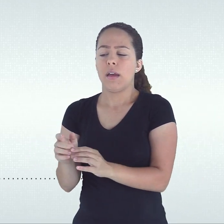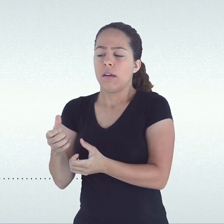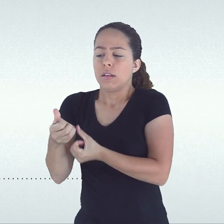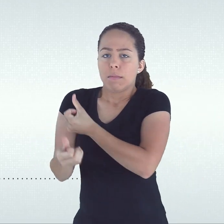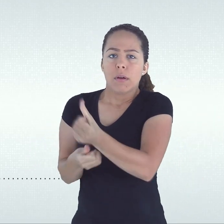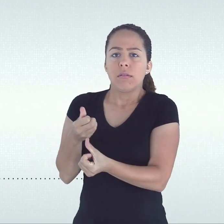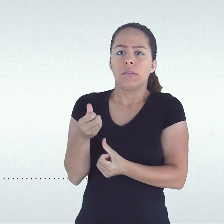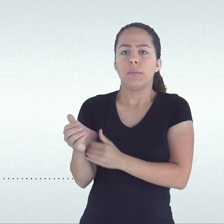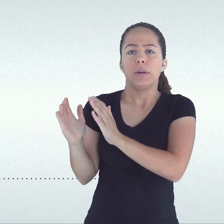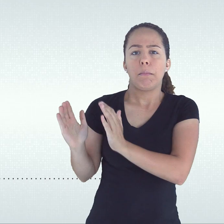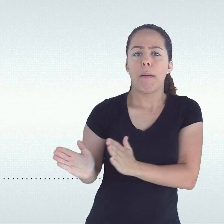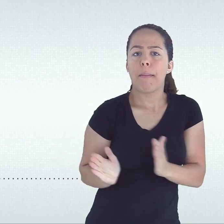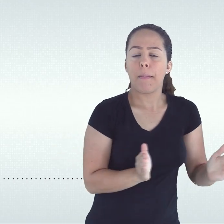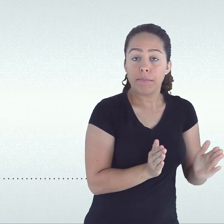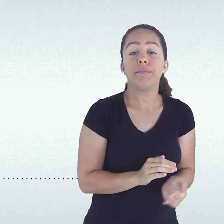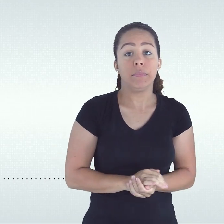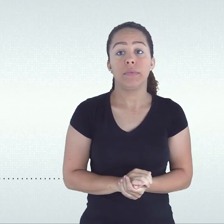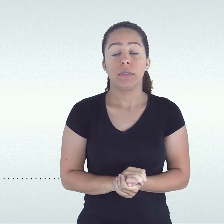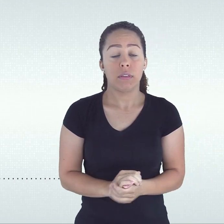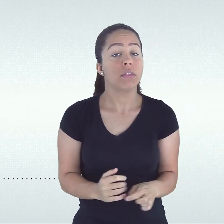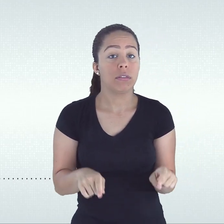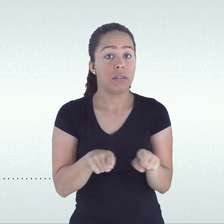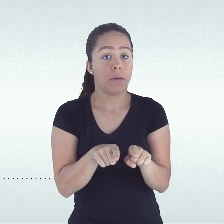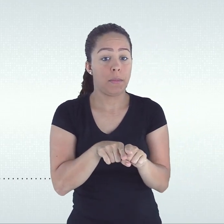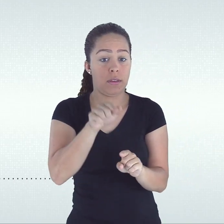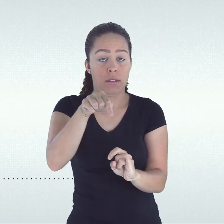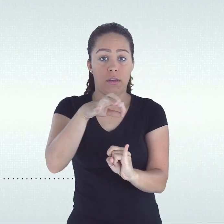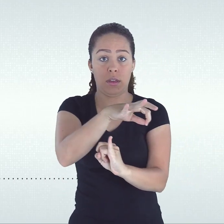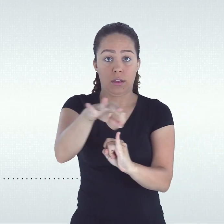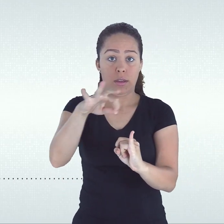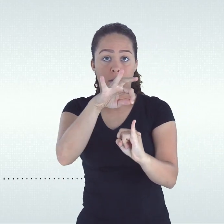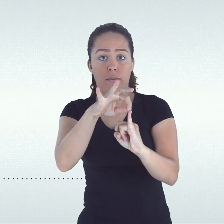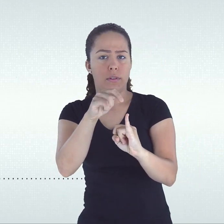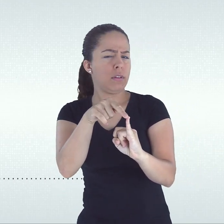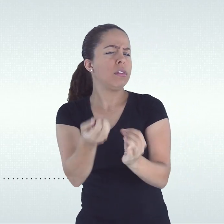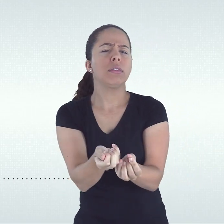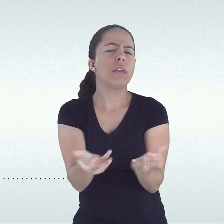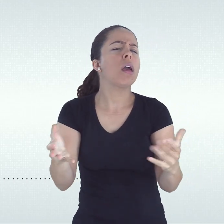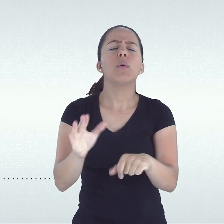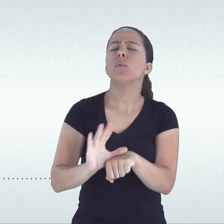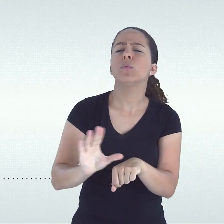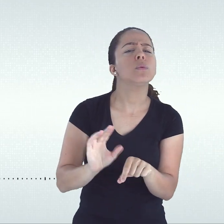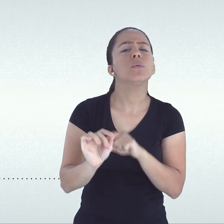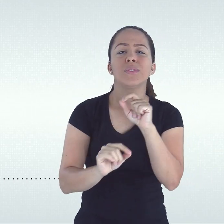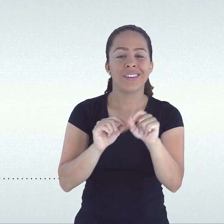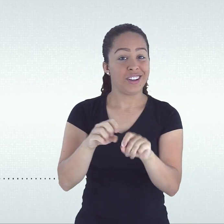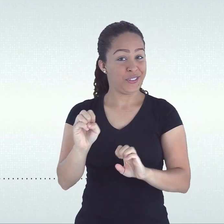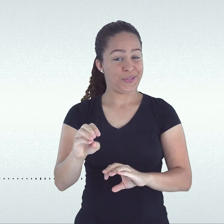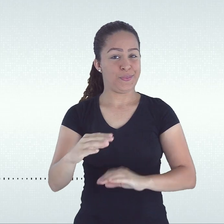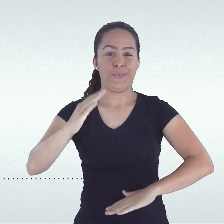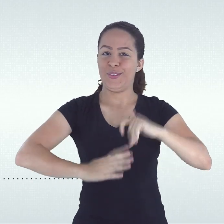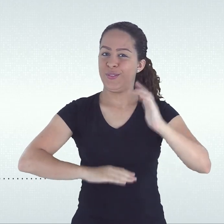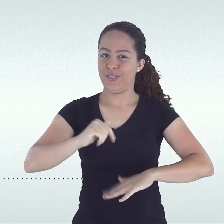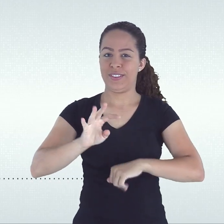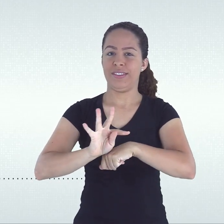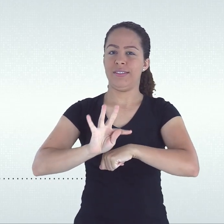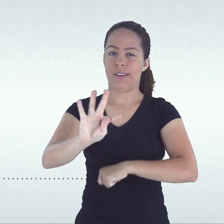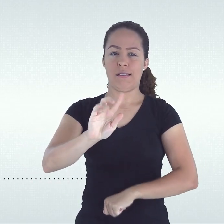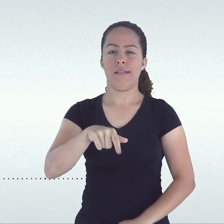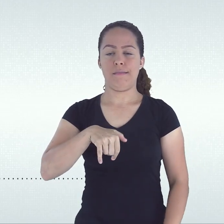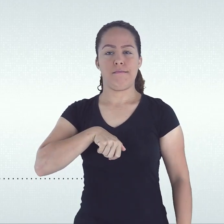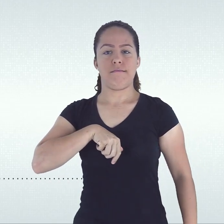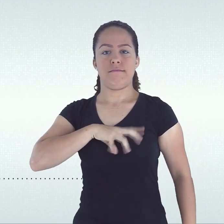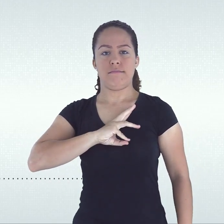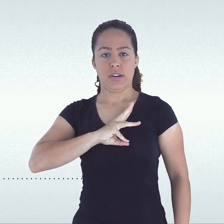E, o IFES, neste contexto, oferta os cursos de educação profissional técnica